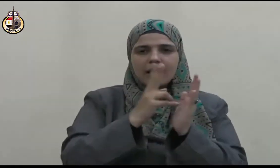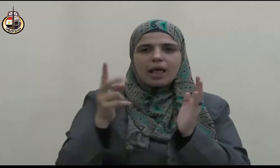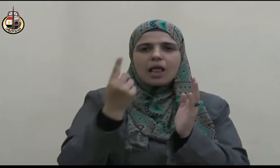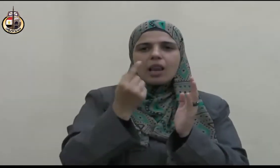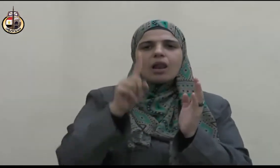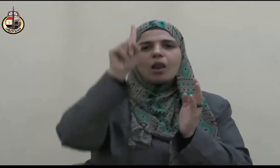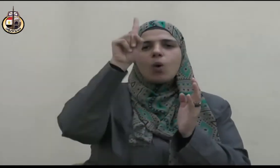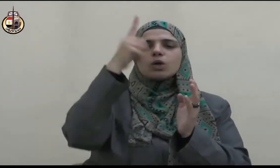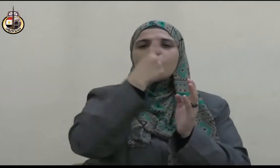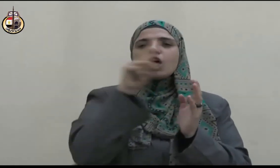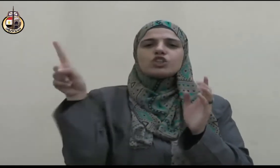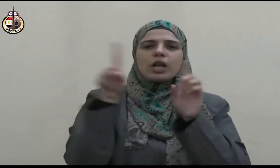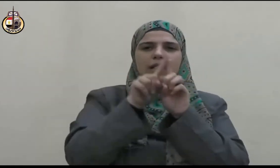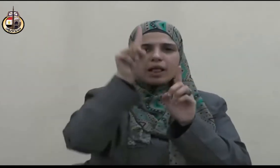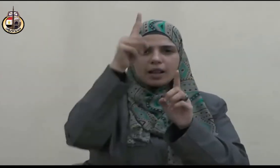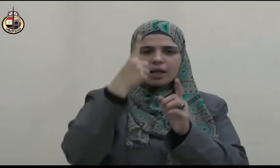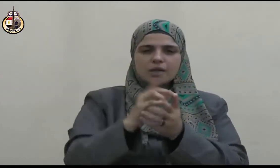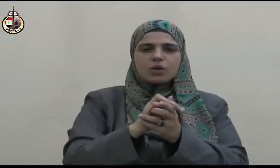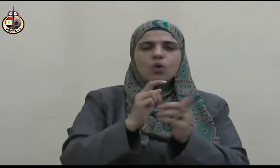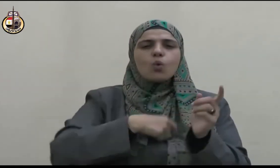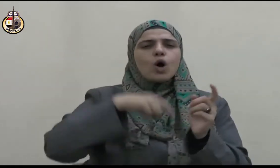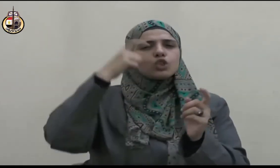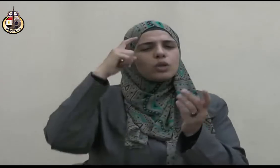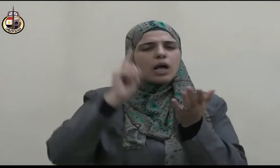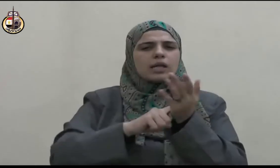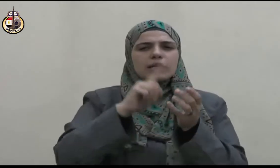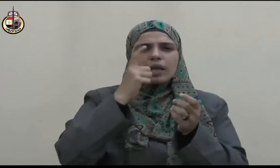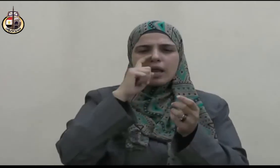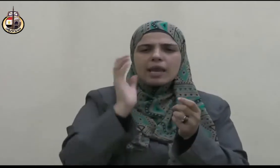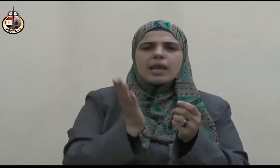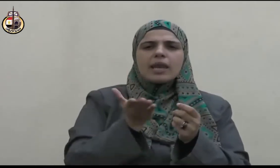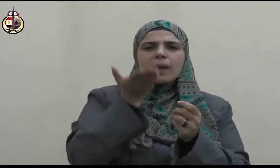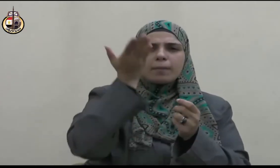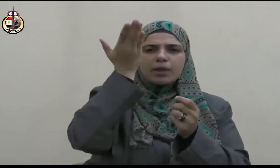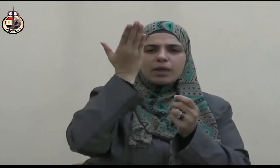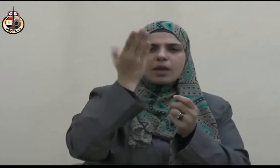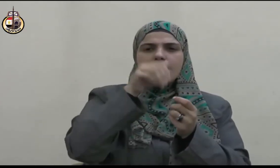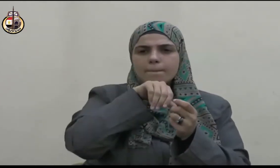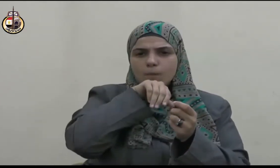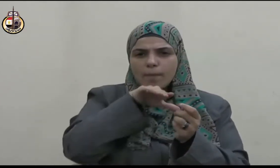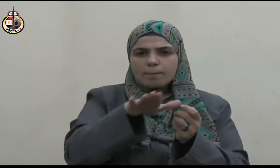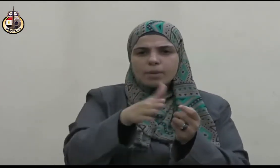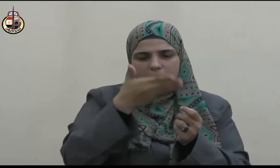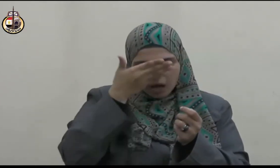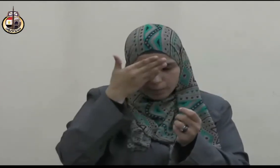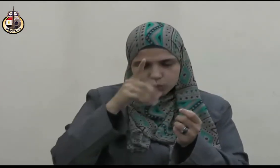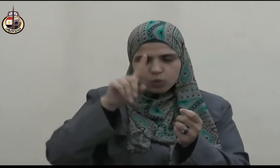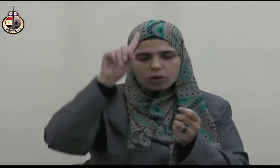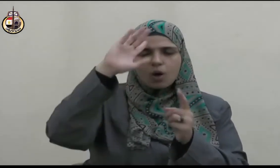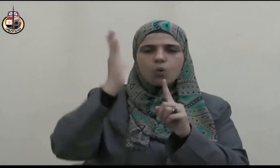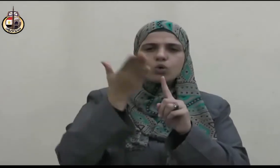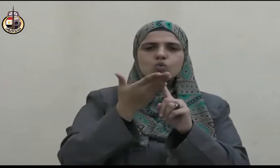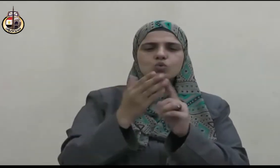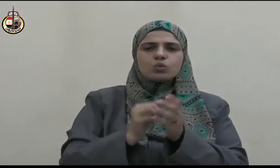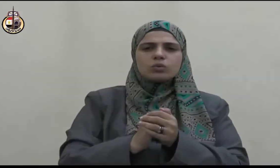صلى الله عليه وسلم بين أمرين إلا اختار أيسرهما ما لم يكن إثما